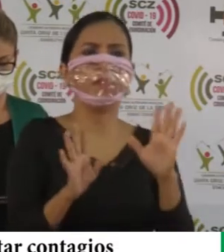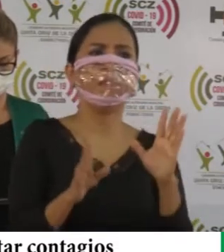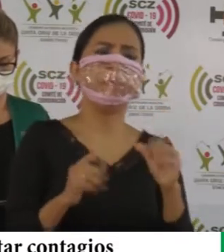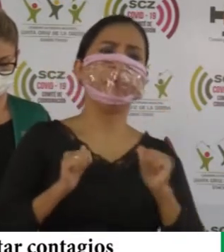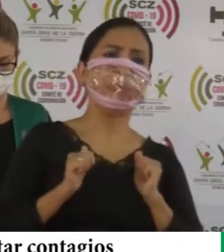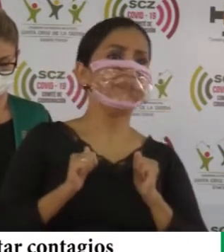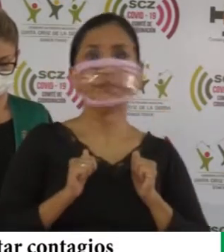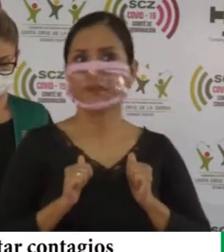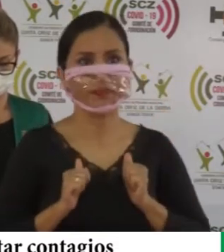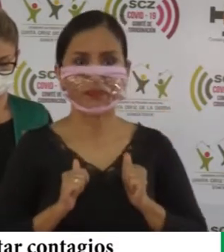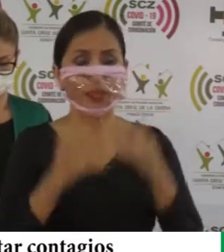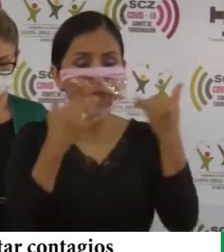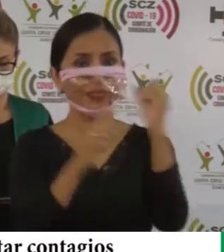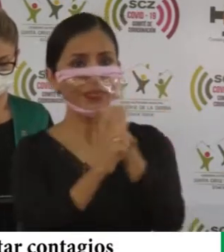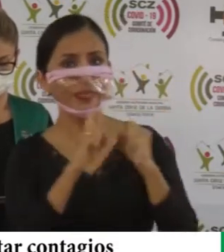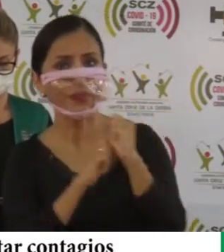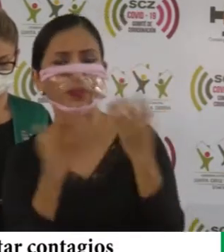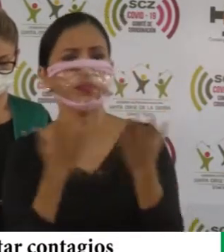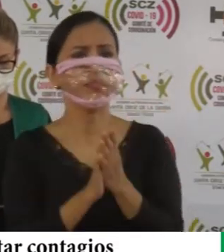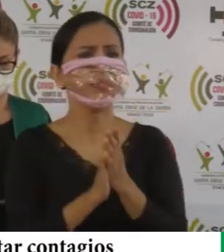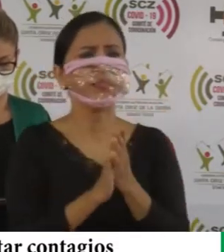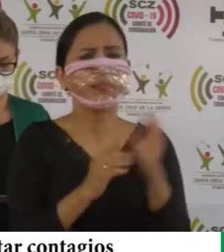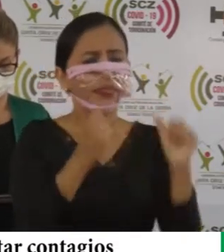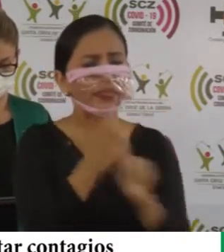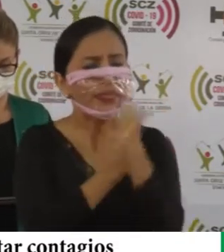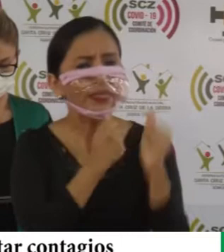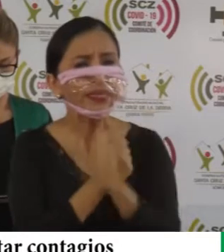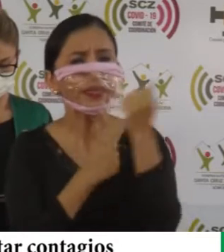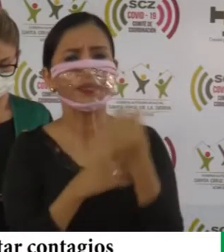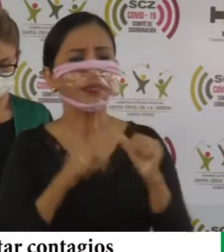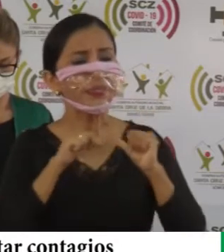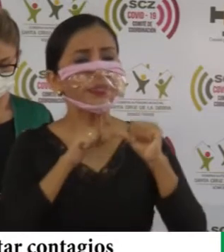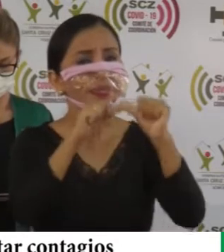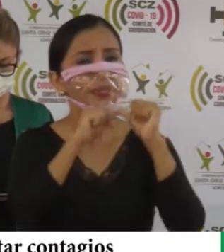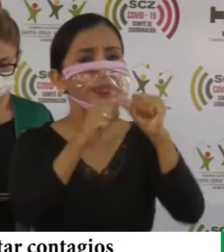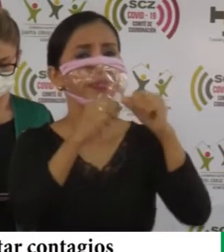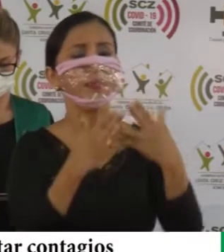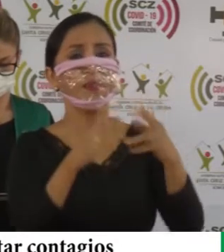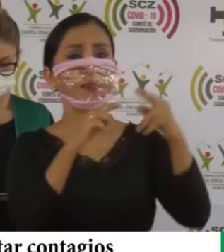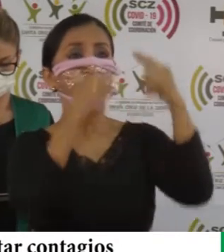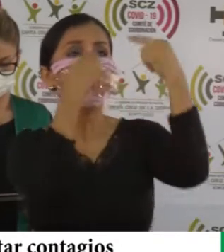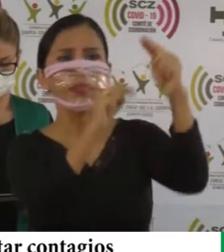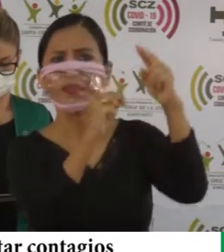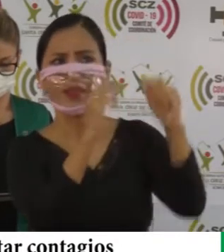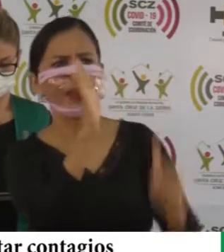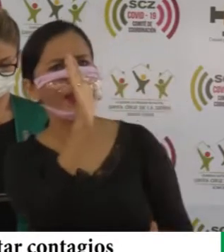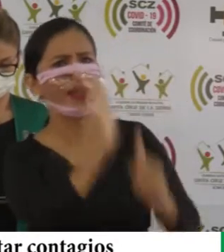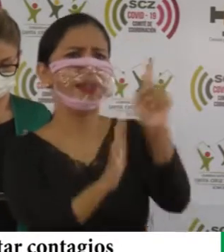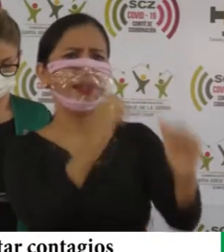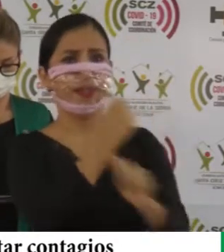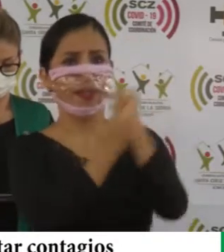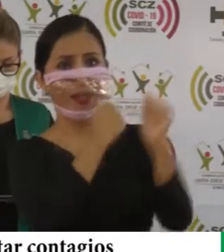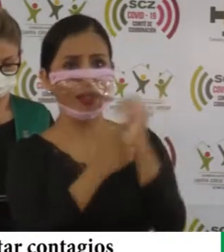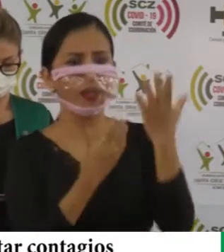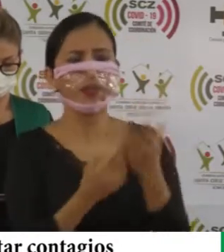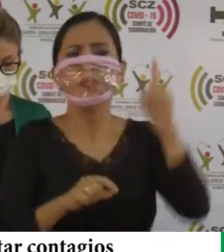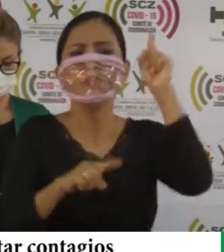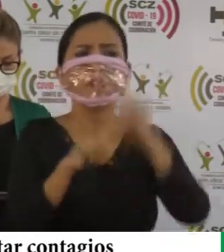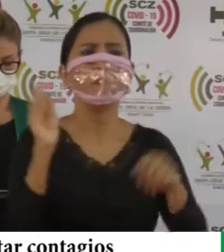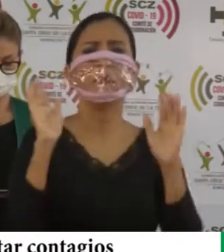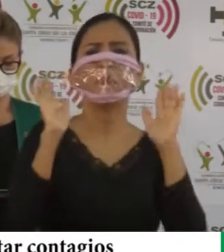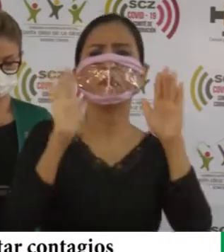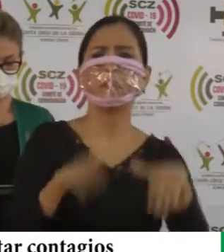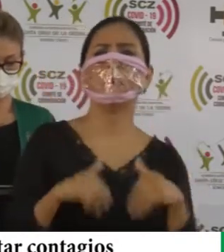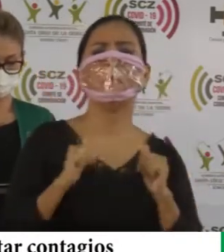estamos en una situación muy riesgosa seguimos en un nivel de riesgo alto no debemos relajarnos